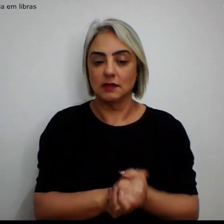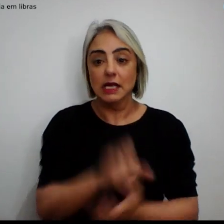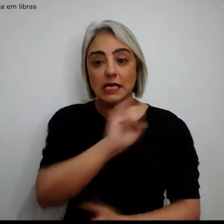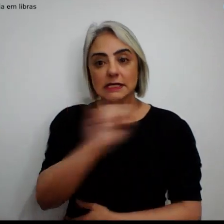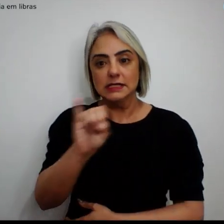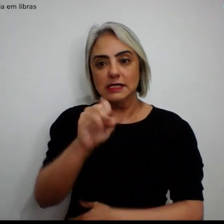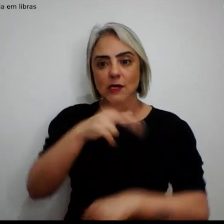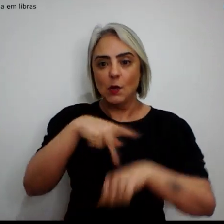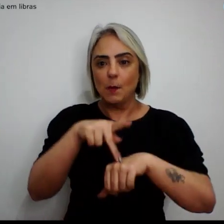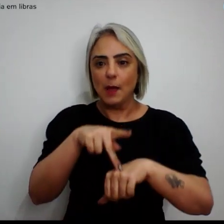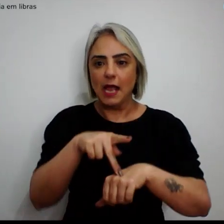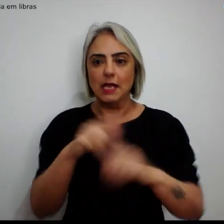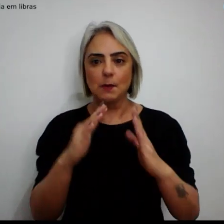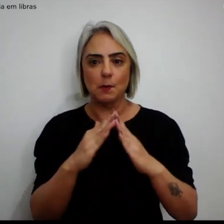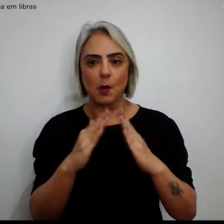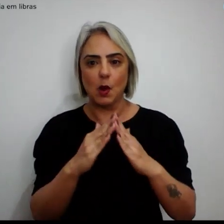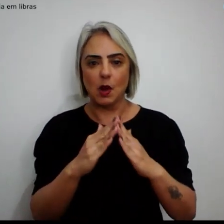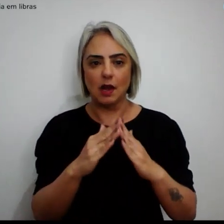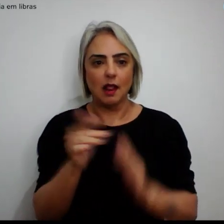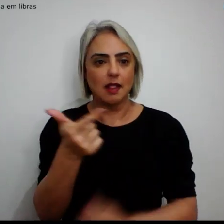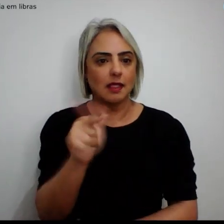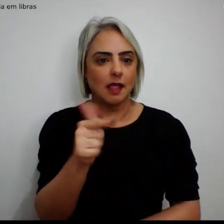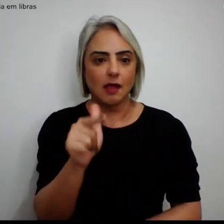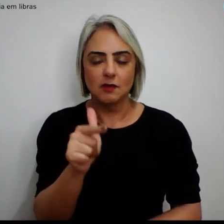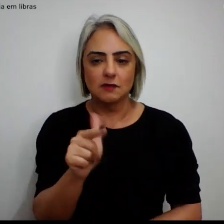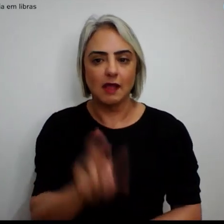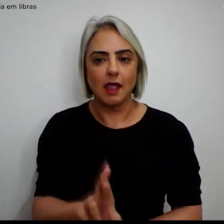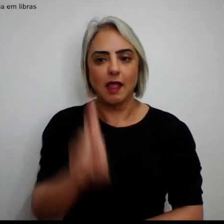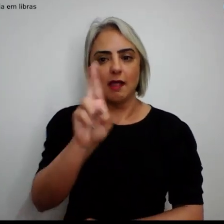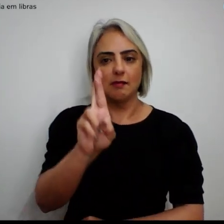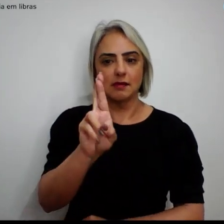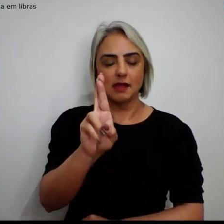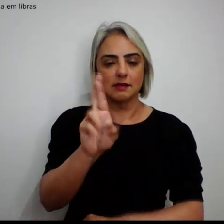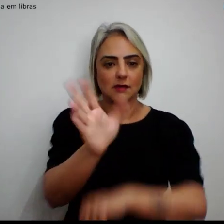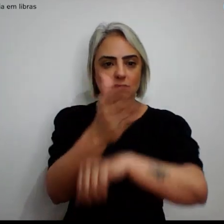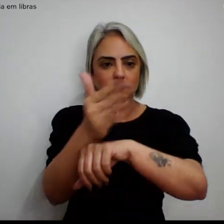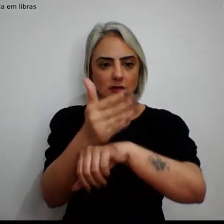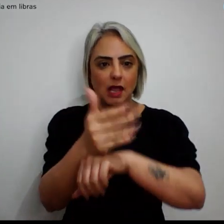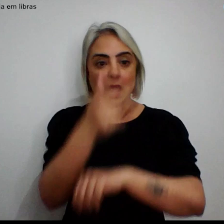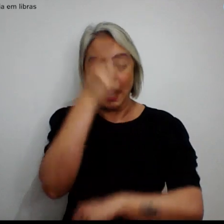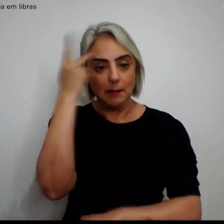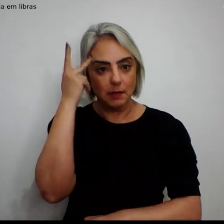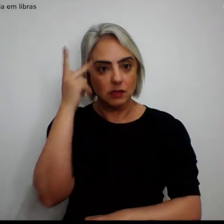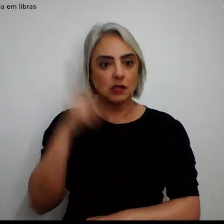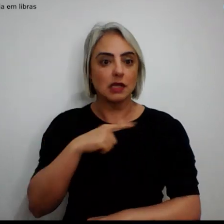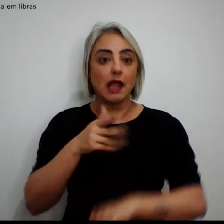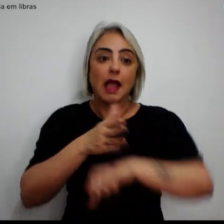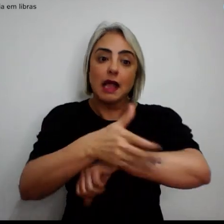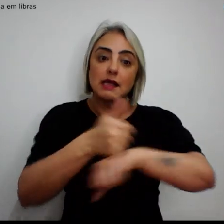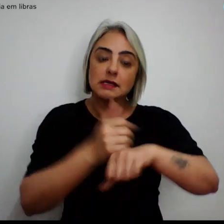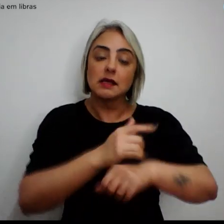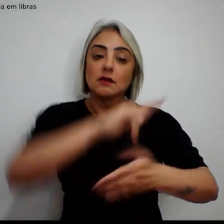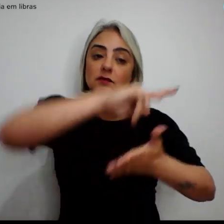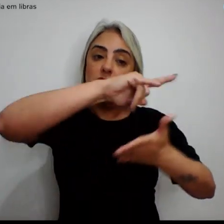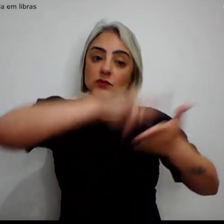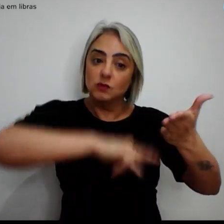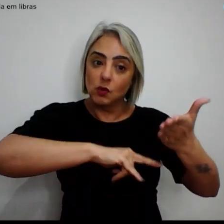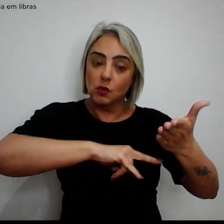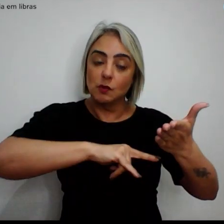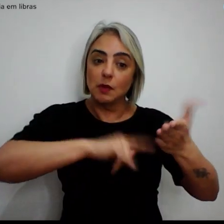país onde reside não tiver representação, a pessoa deve acessar o formulário específico